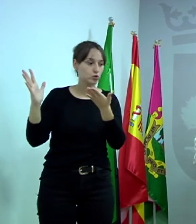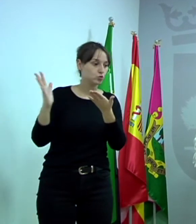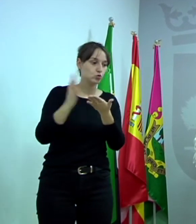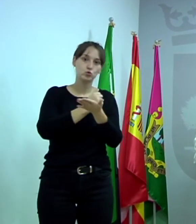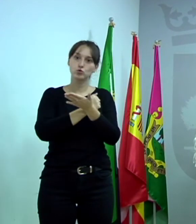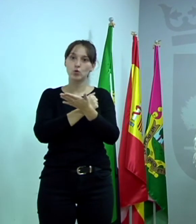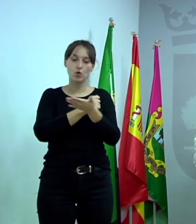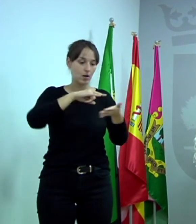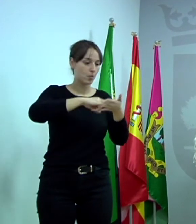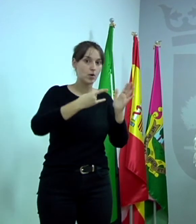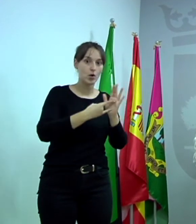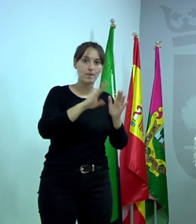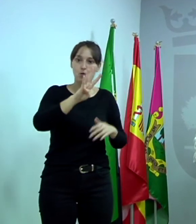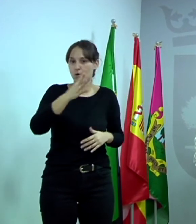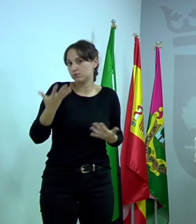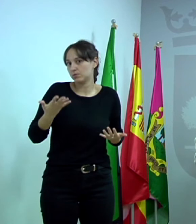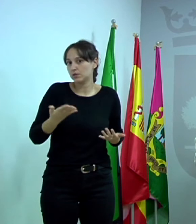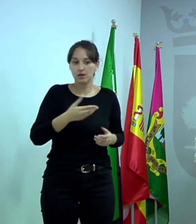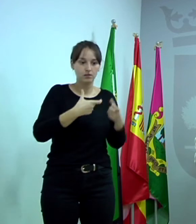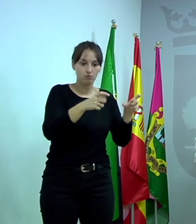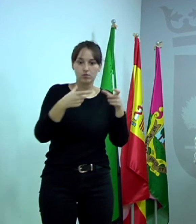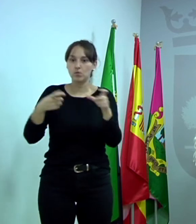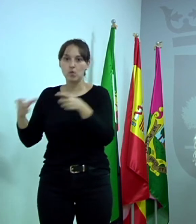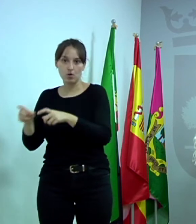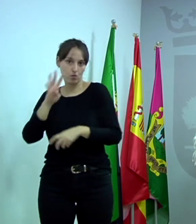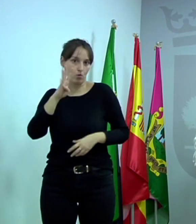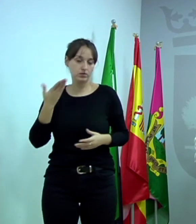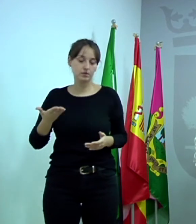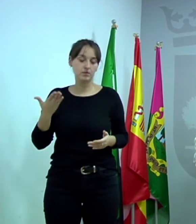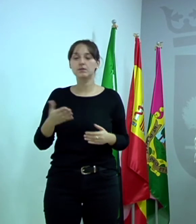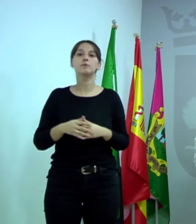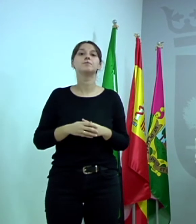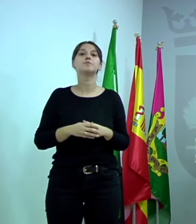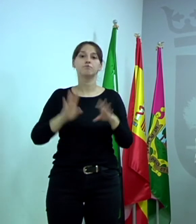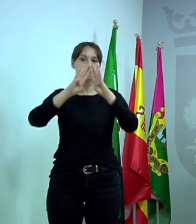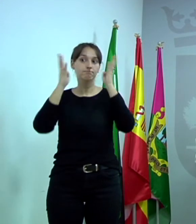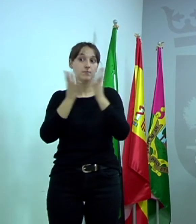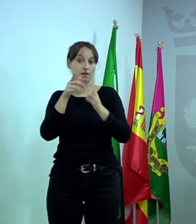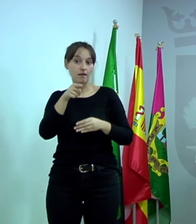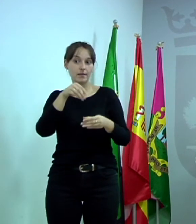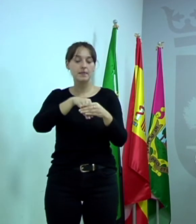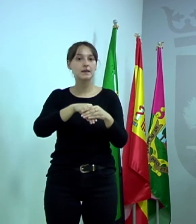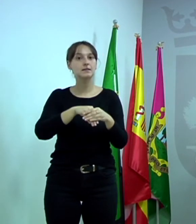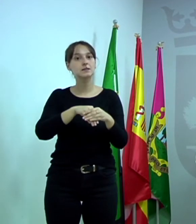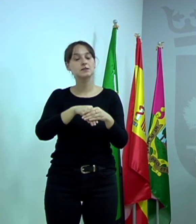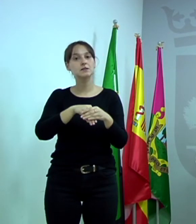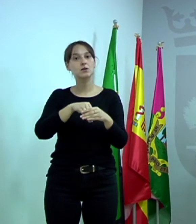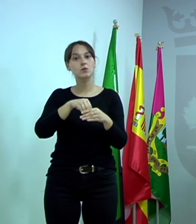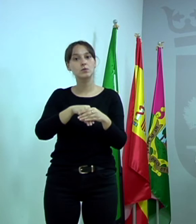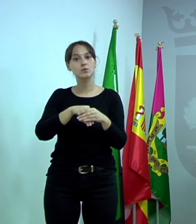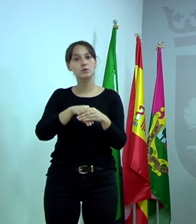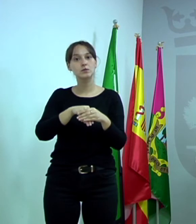principales de los que has hablado. En esa plataforma digital, en esa página web, se establecerán